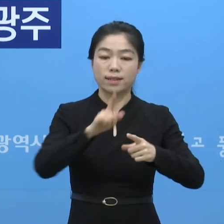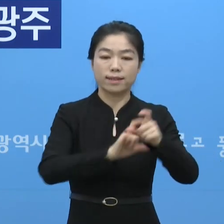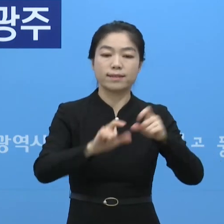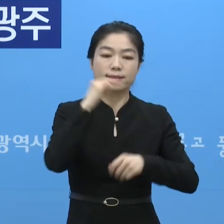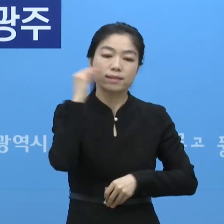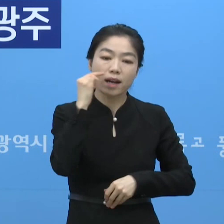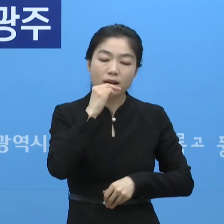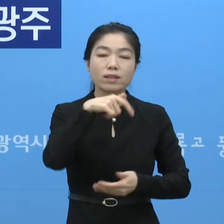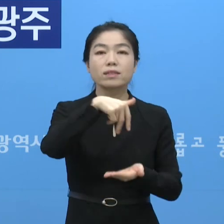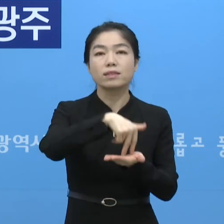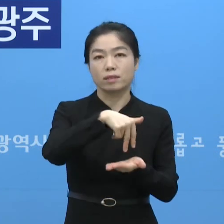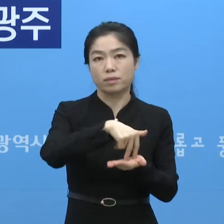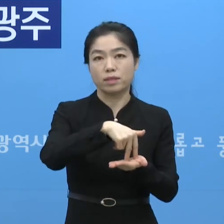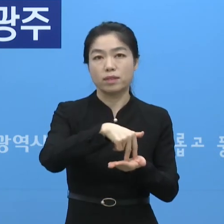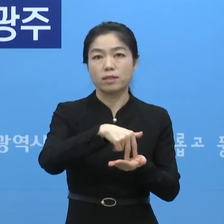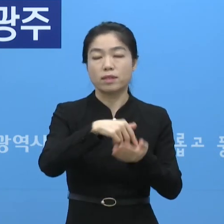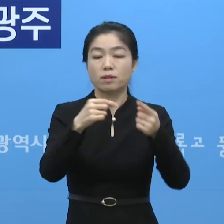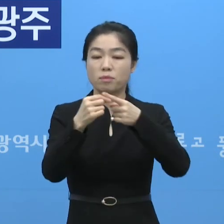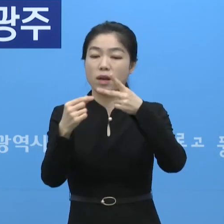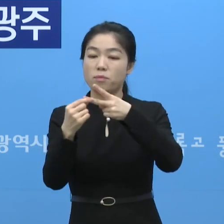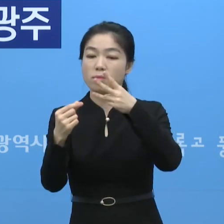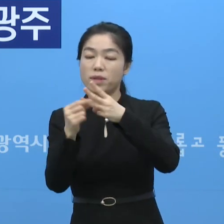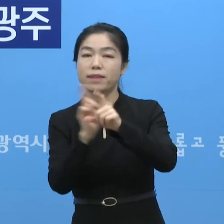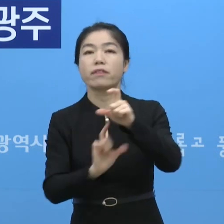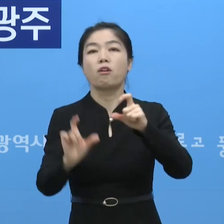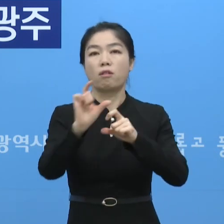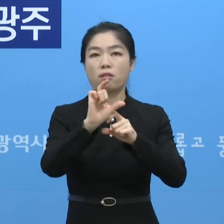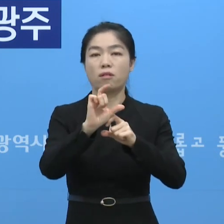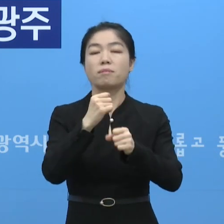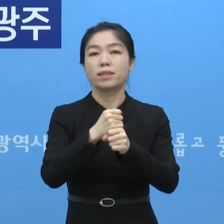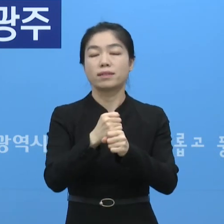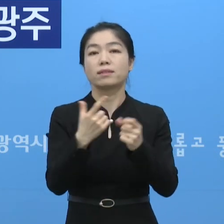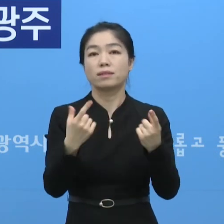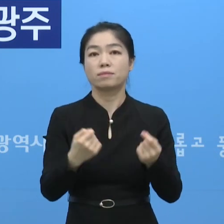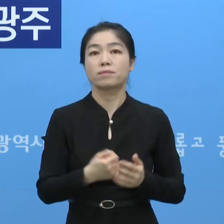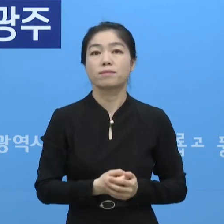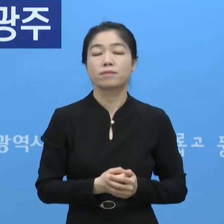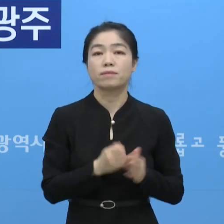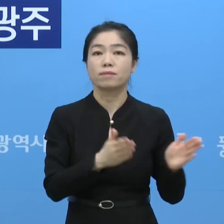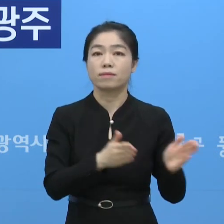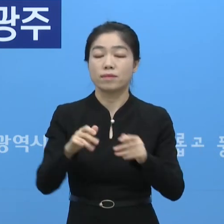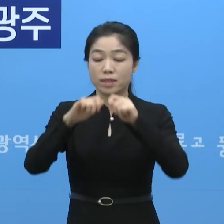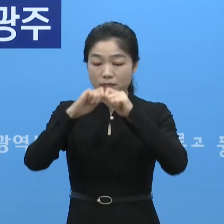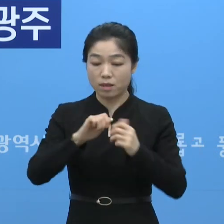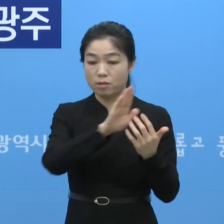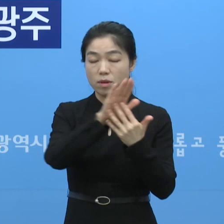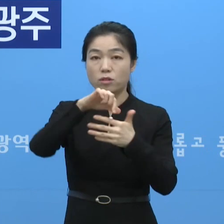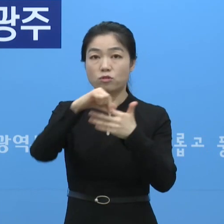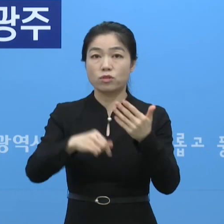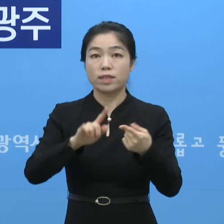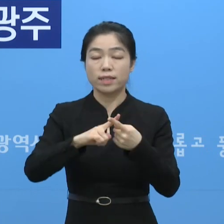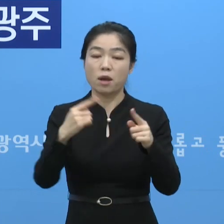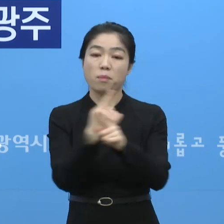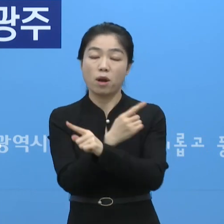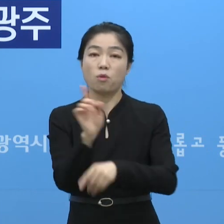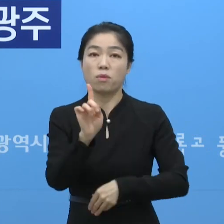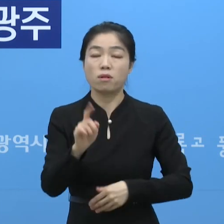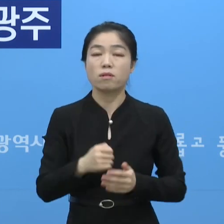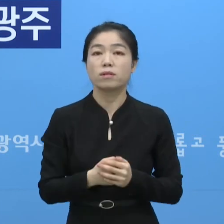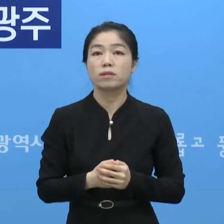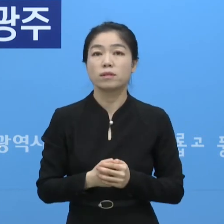더 강화하는 측면에서 세 가지 측면을 더 강화했습니다. 다음 세부 방역 수칙에 대한 보완입니다.